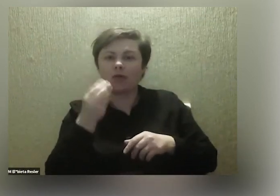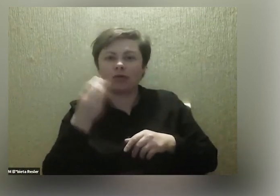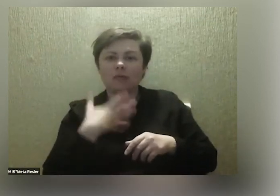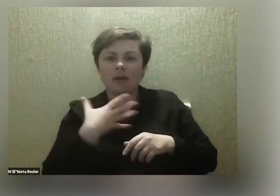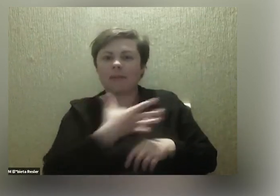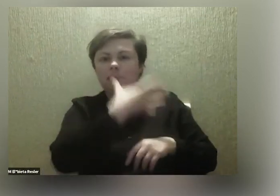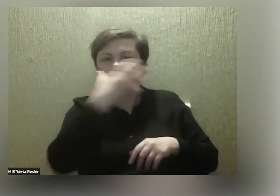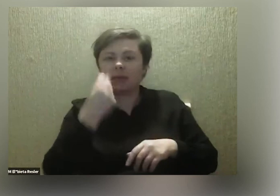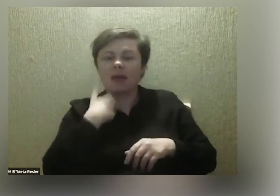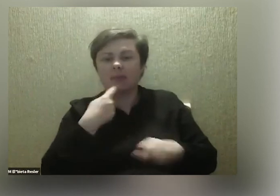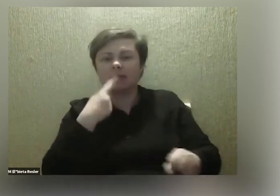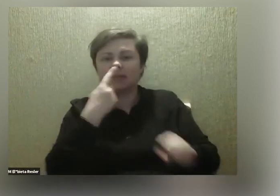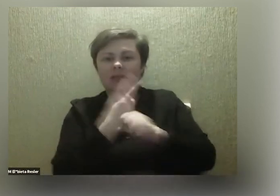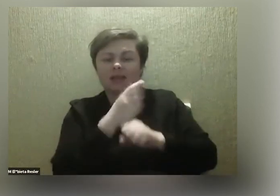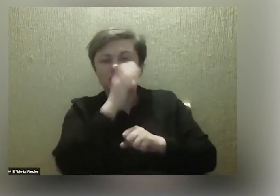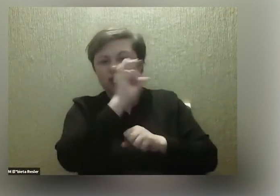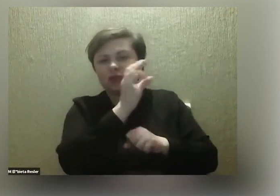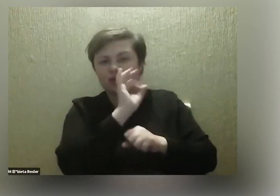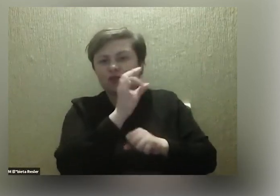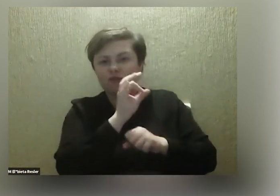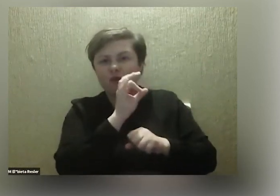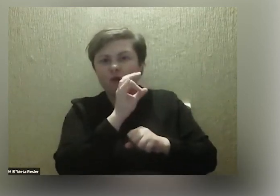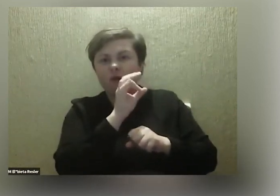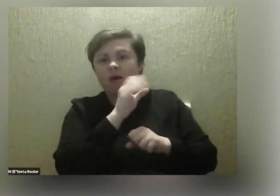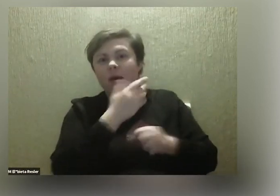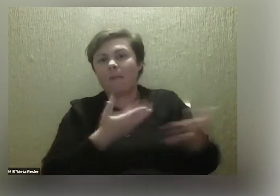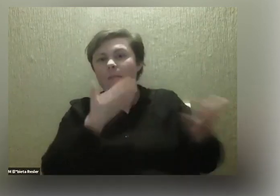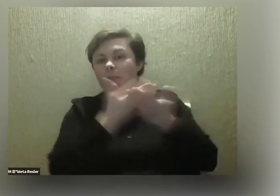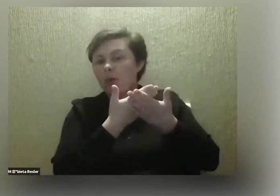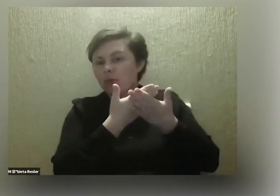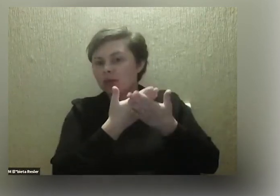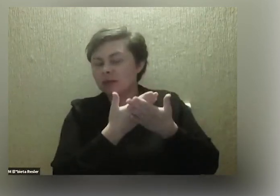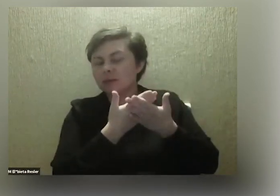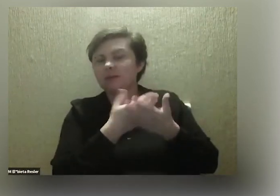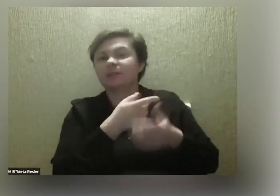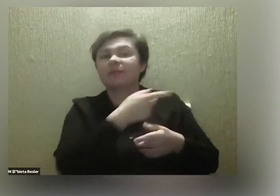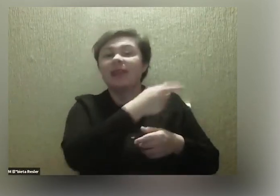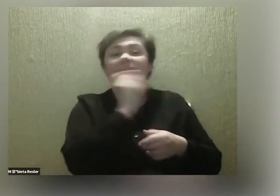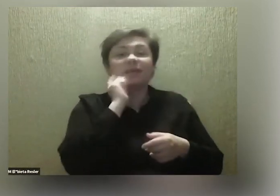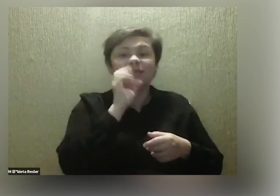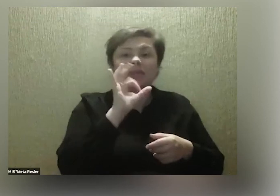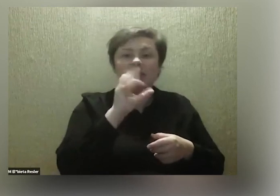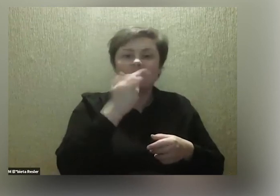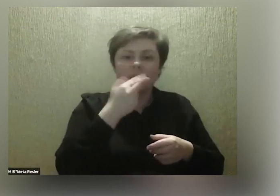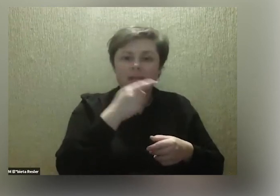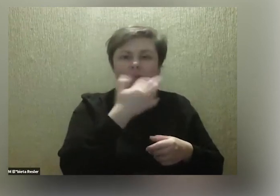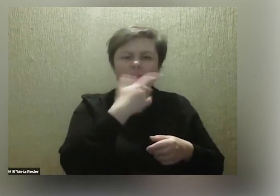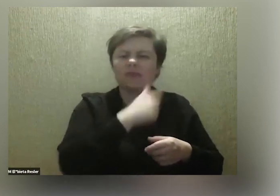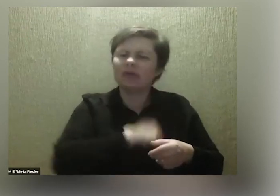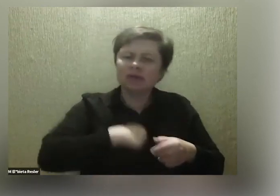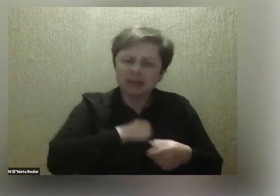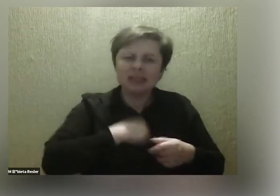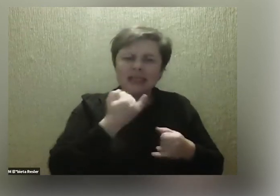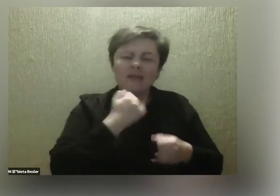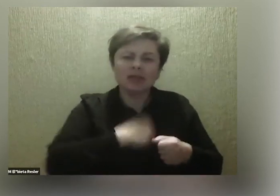to zdecydować. Radykalny krok. Ale Sandra zajmowało mnie to, co mówisz, że ty się zamartwiasz. Bo jak mówiłaś